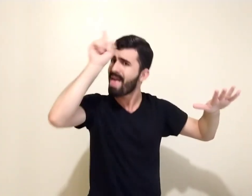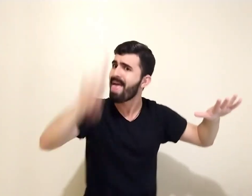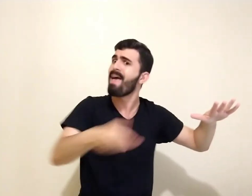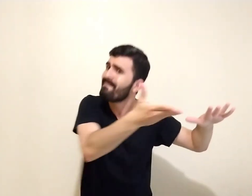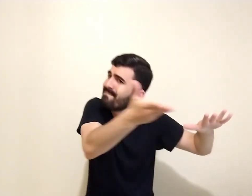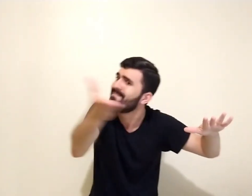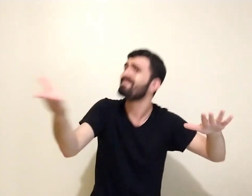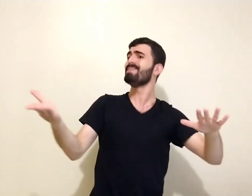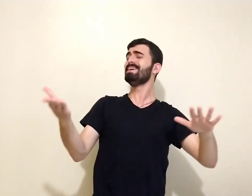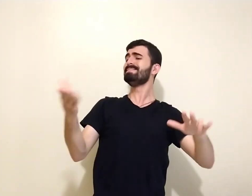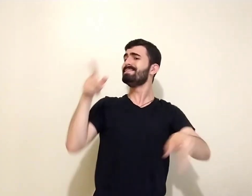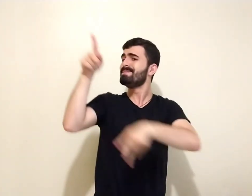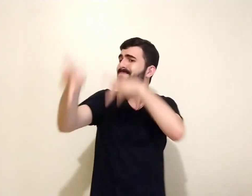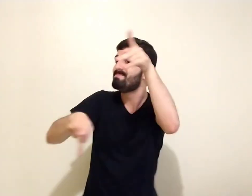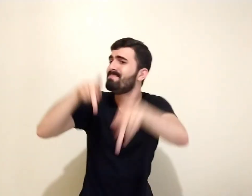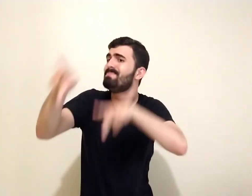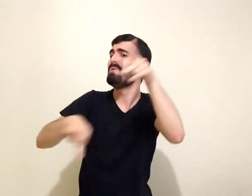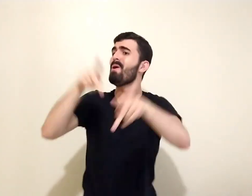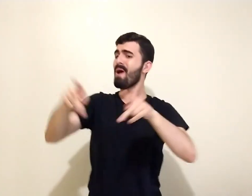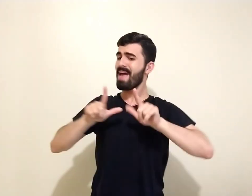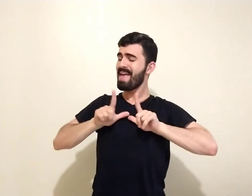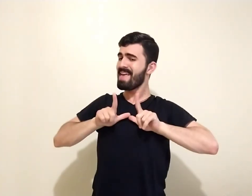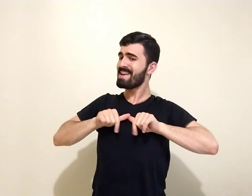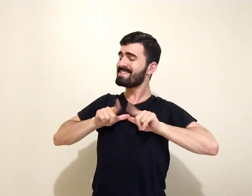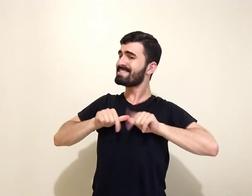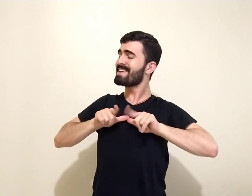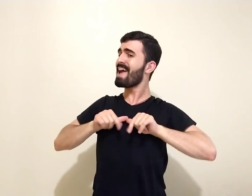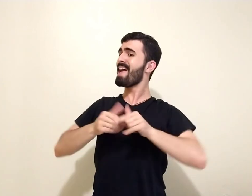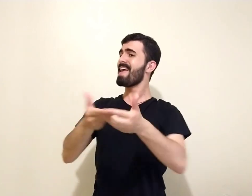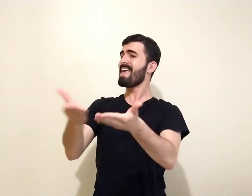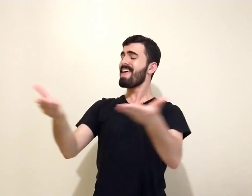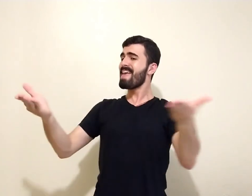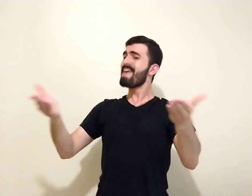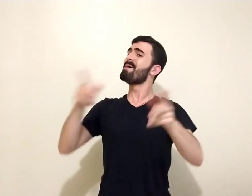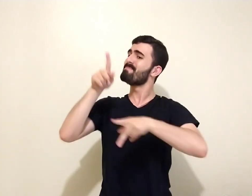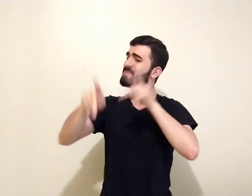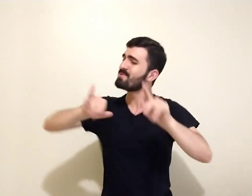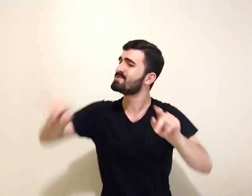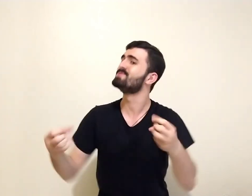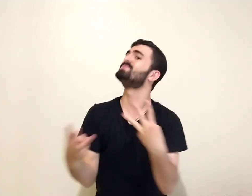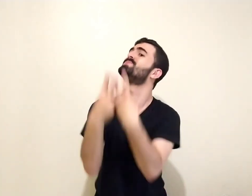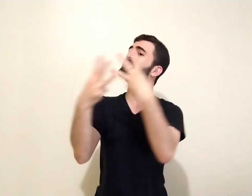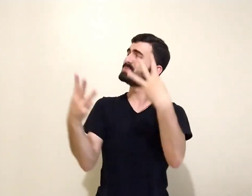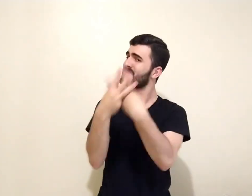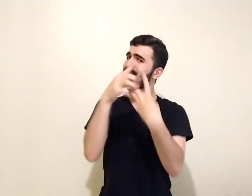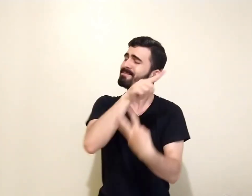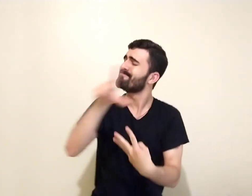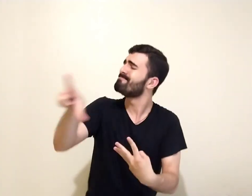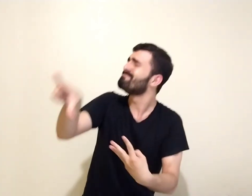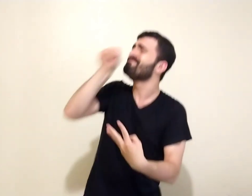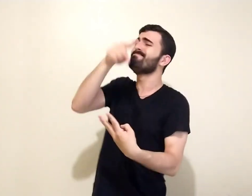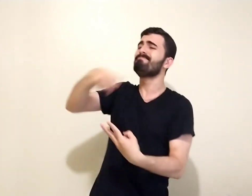é a casa de Israel E o povo de Judá, sua dileta plantação